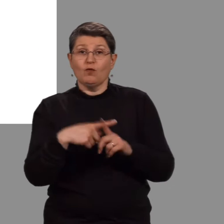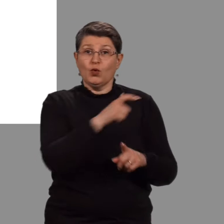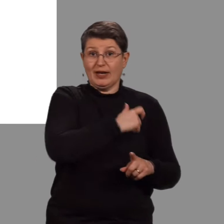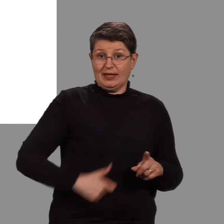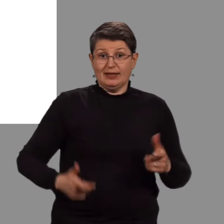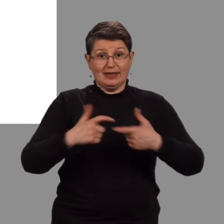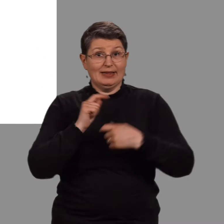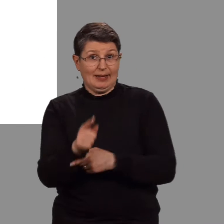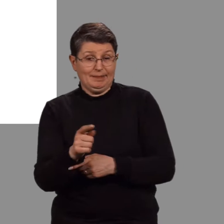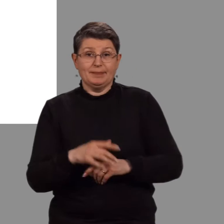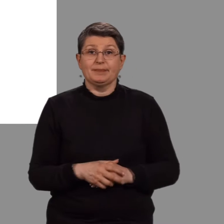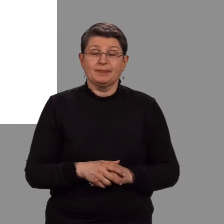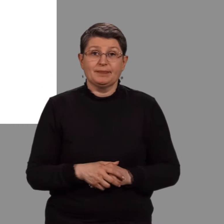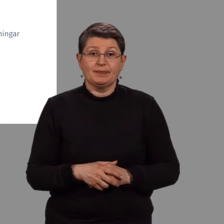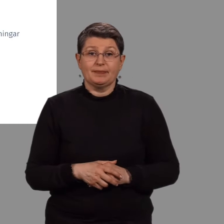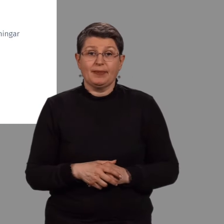flokkum.